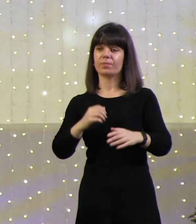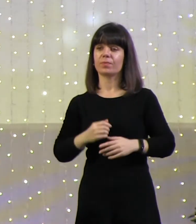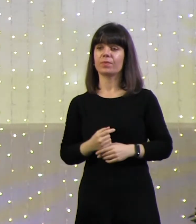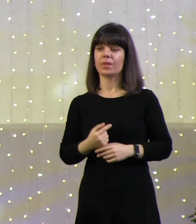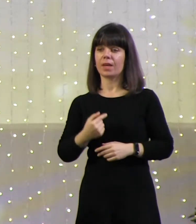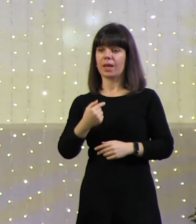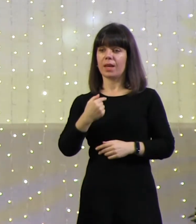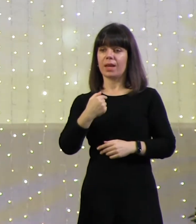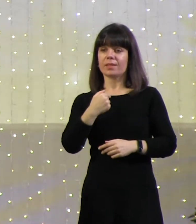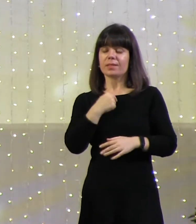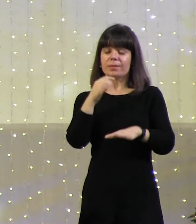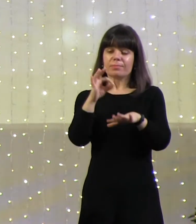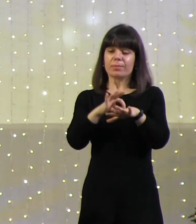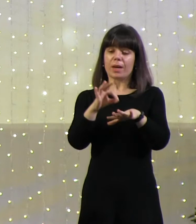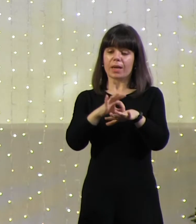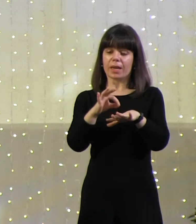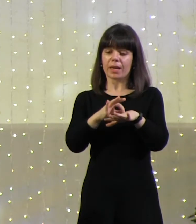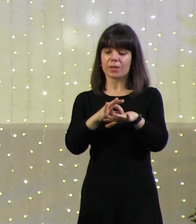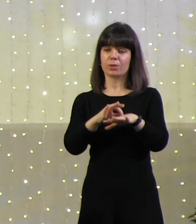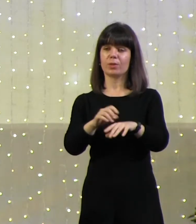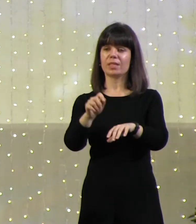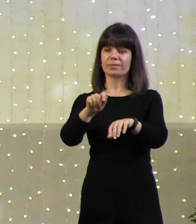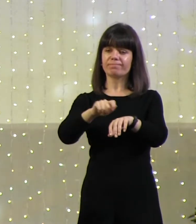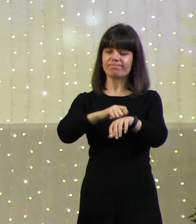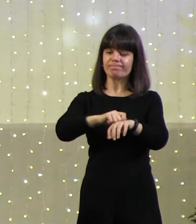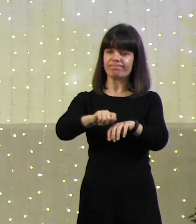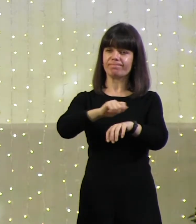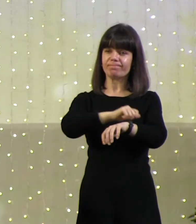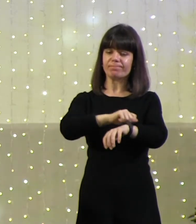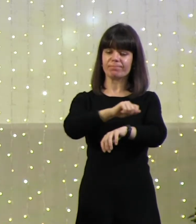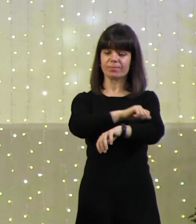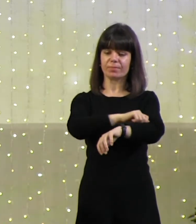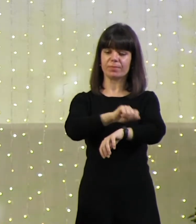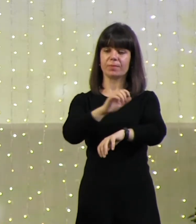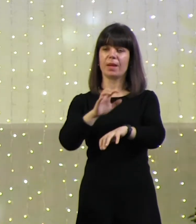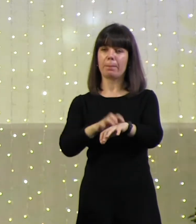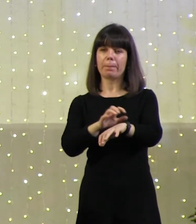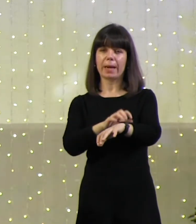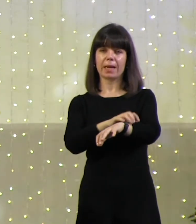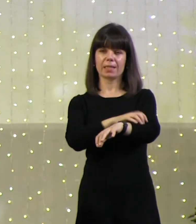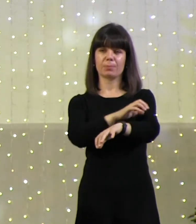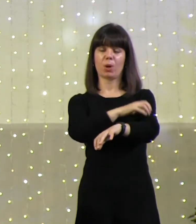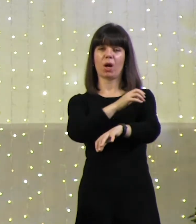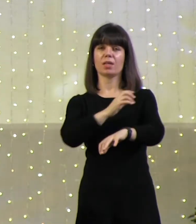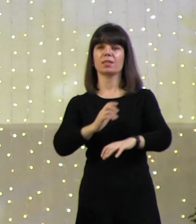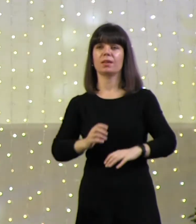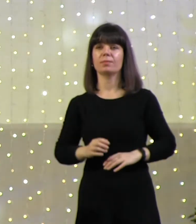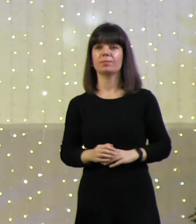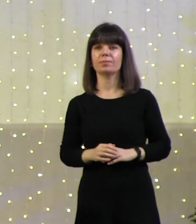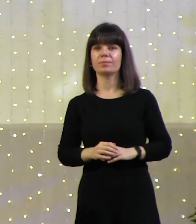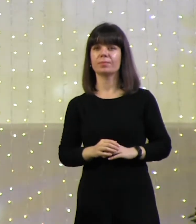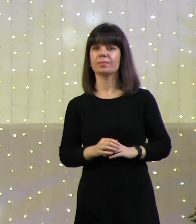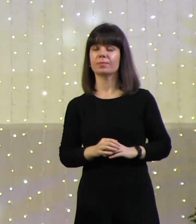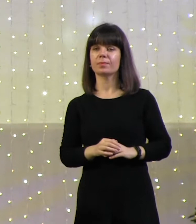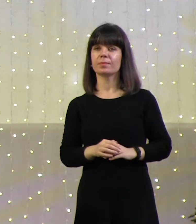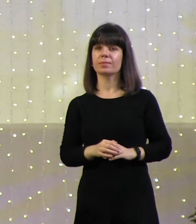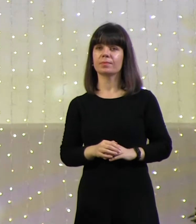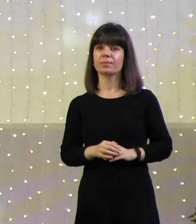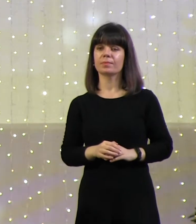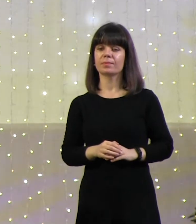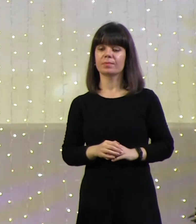Я сгниваю. Сидится, скабливает в себя гниющие от проказы черепком